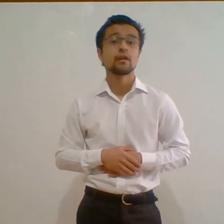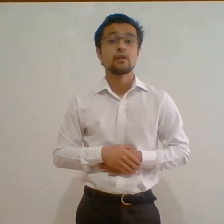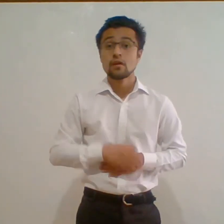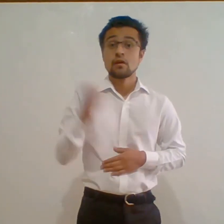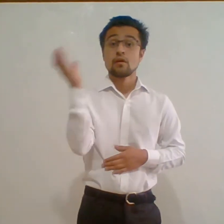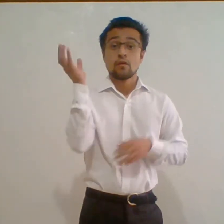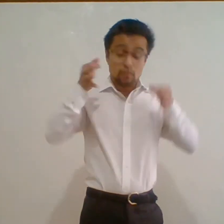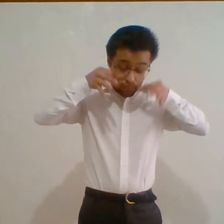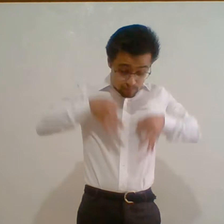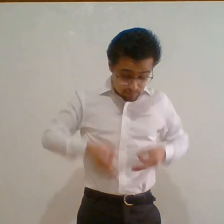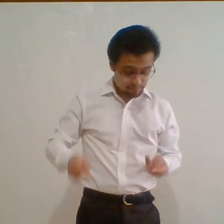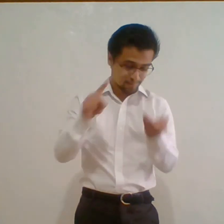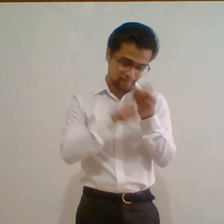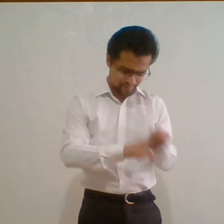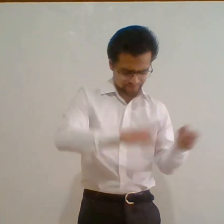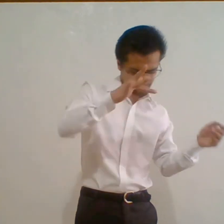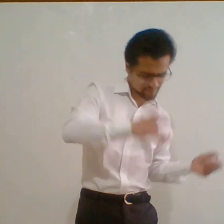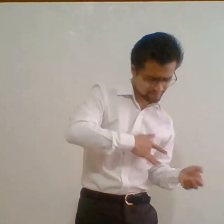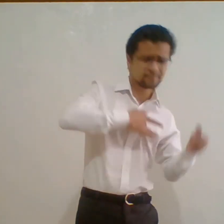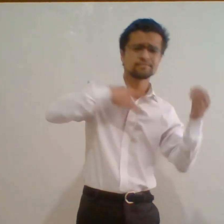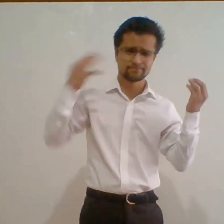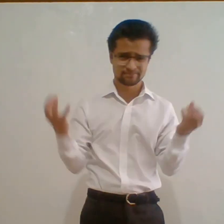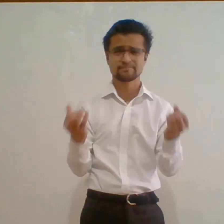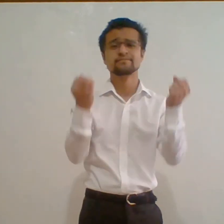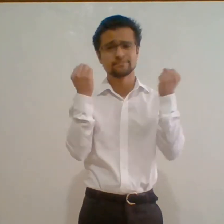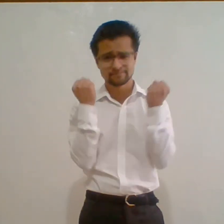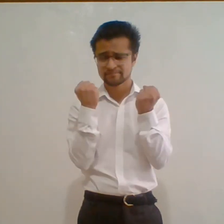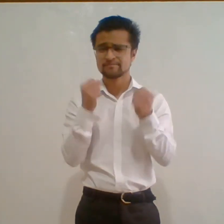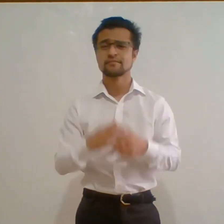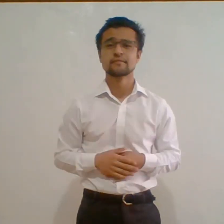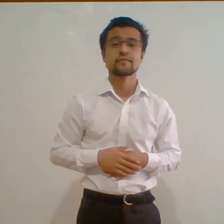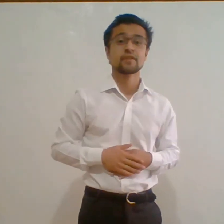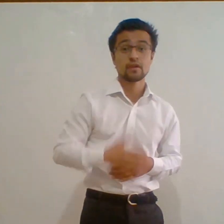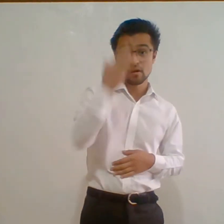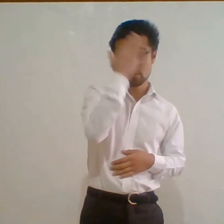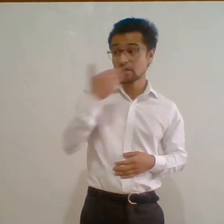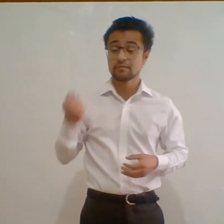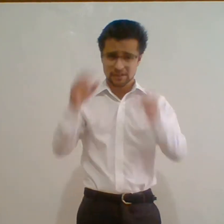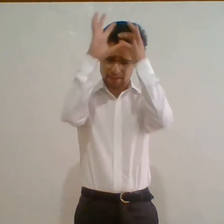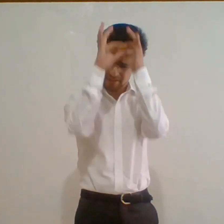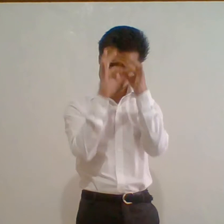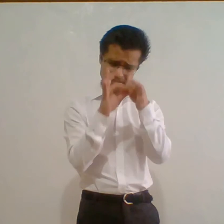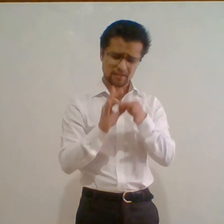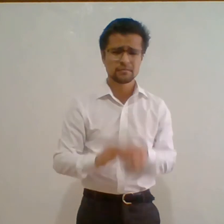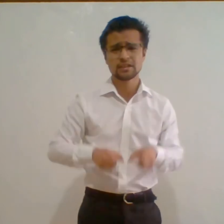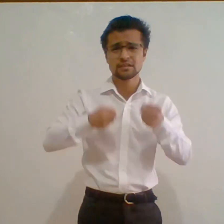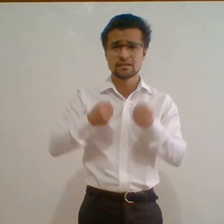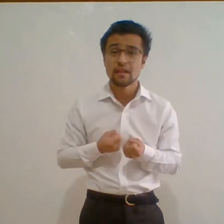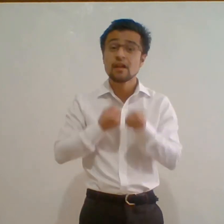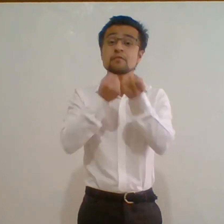El tiempo se suele parar cuando sabes lo que quieres No hay más que sentirse capaz y entender muy